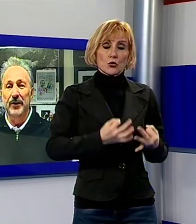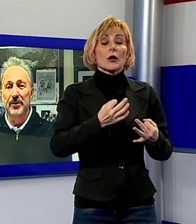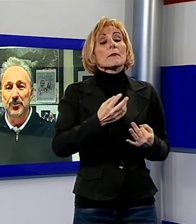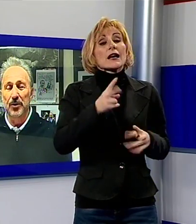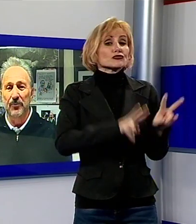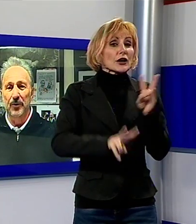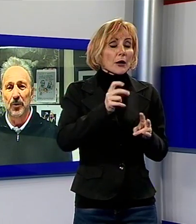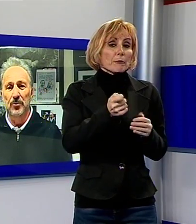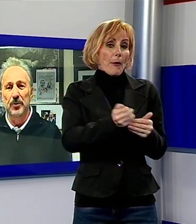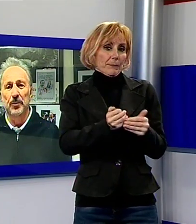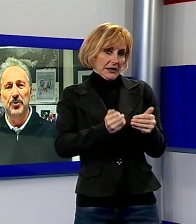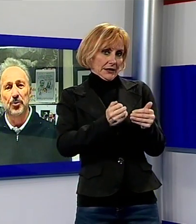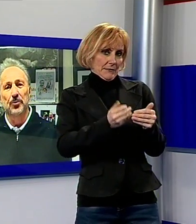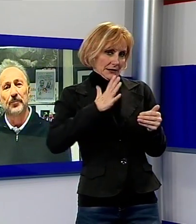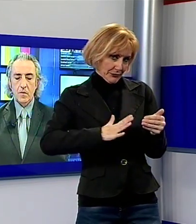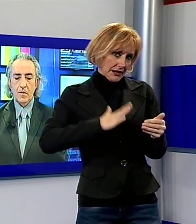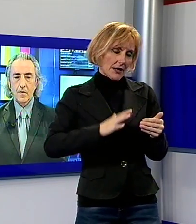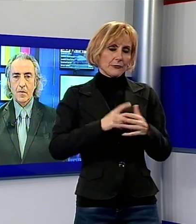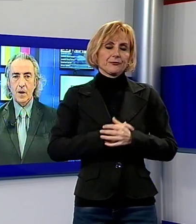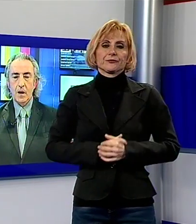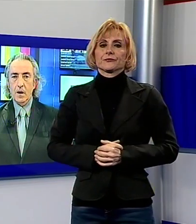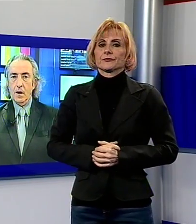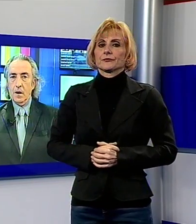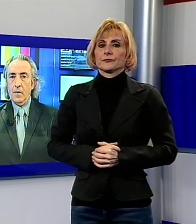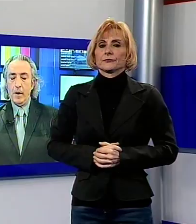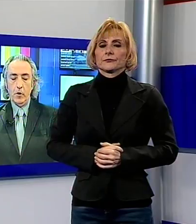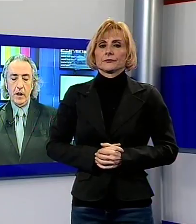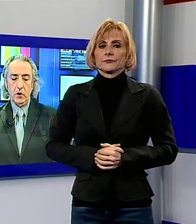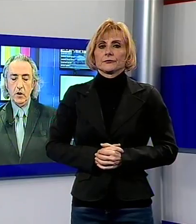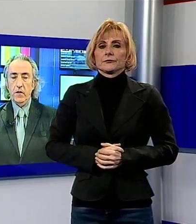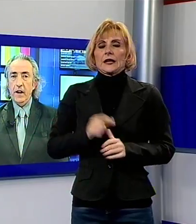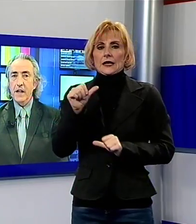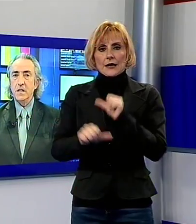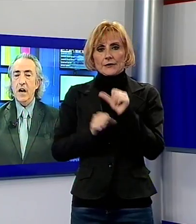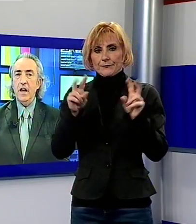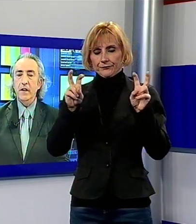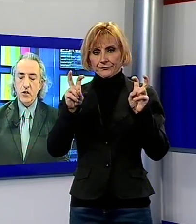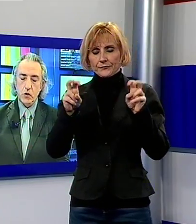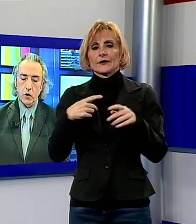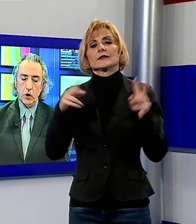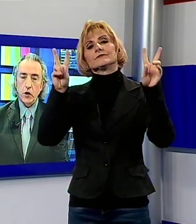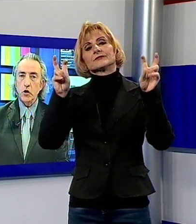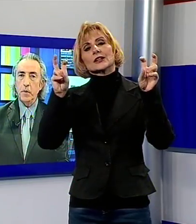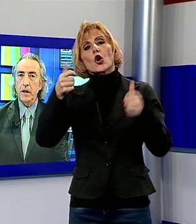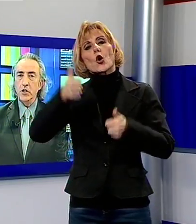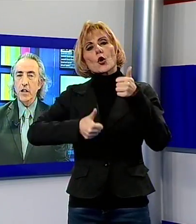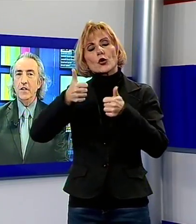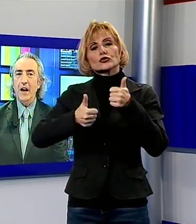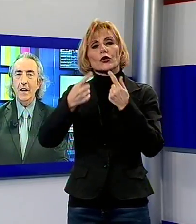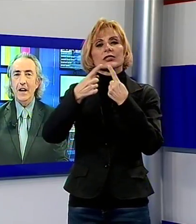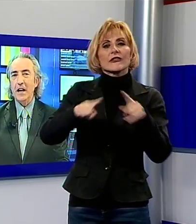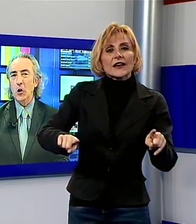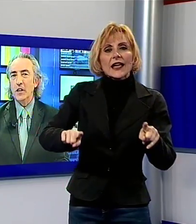tutto per vedere se riusciamo a fare qualcosa per il 2018. Cambiamo argomento, differenzia e vinci un concorso per